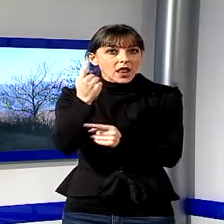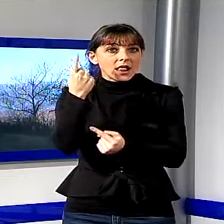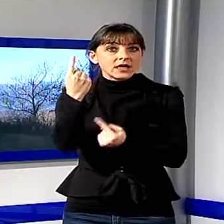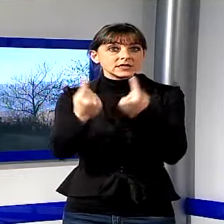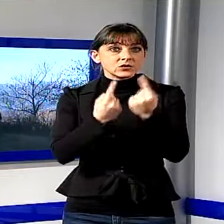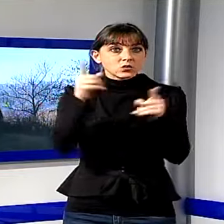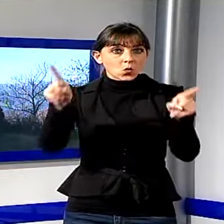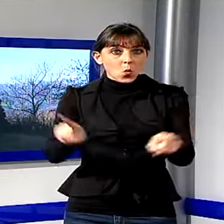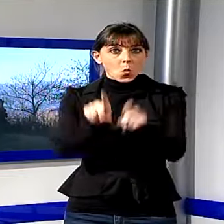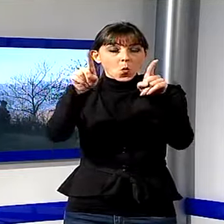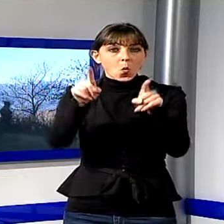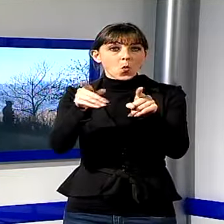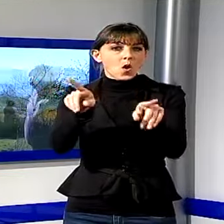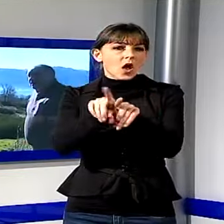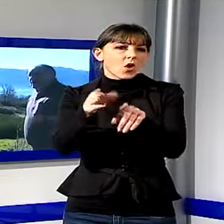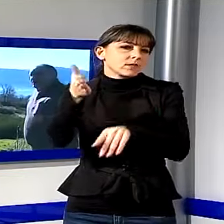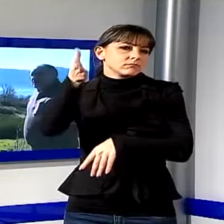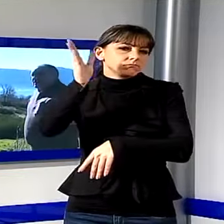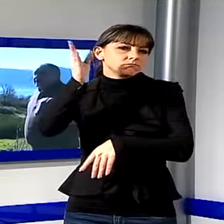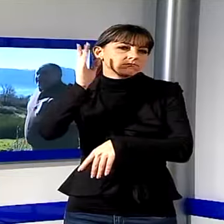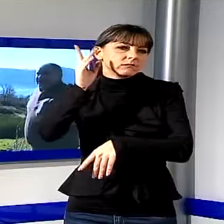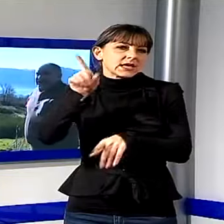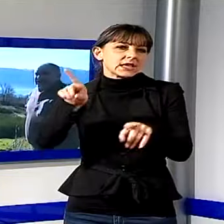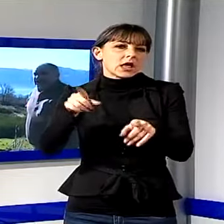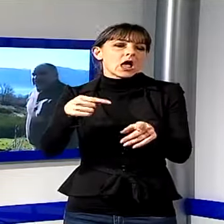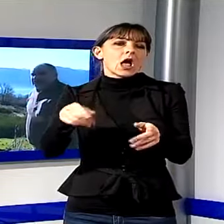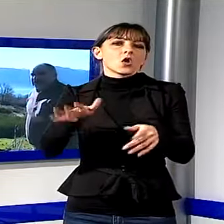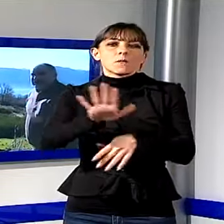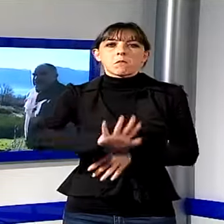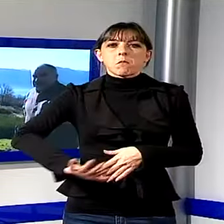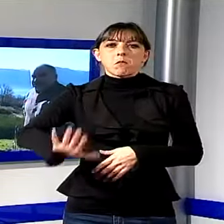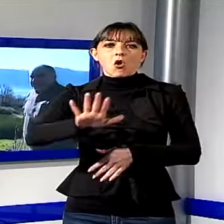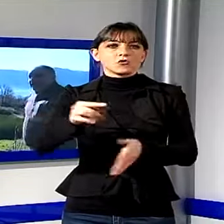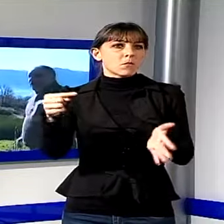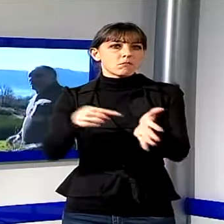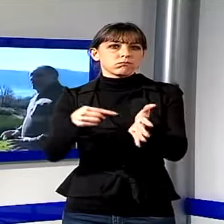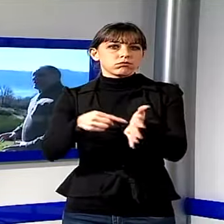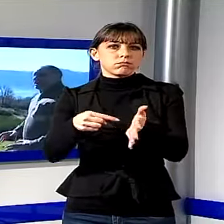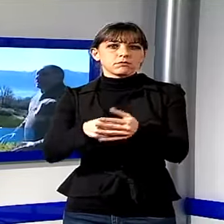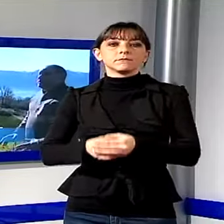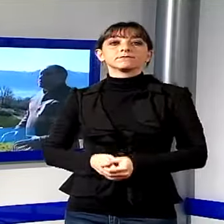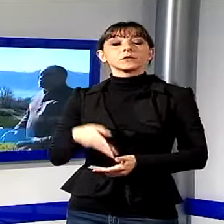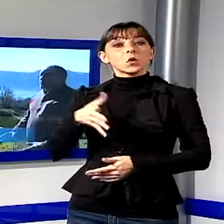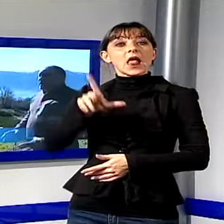avvennero quei terribili fatti. Nelle carte americane è scritto Lama Ridge. una località sopra